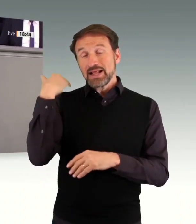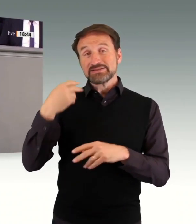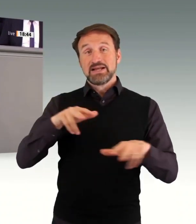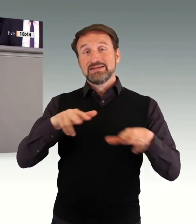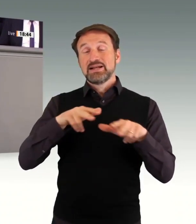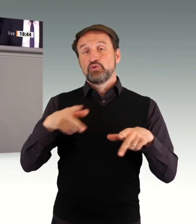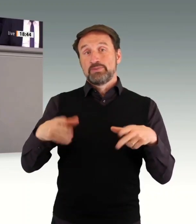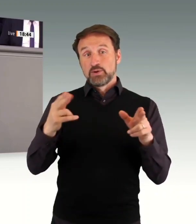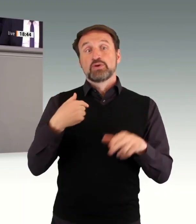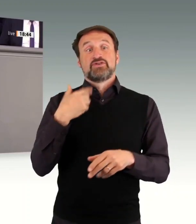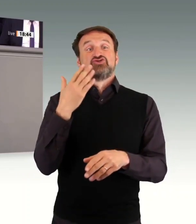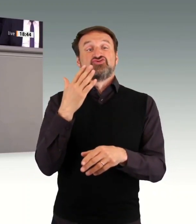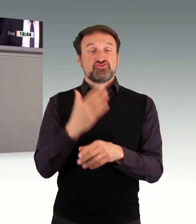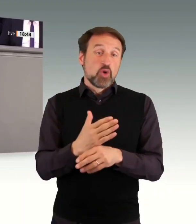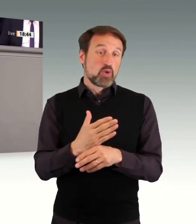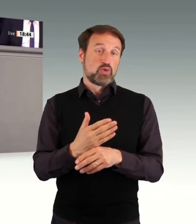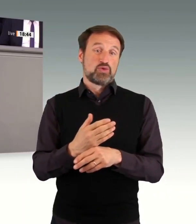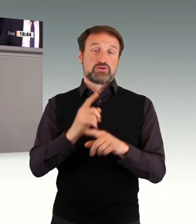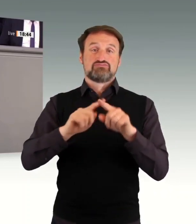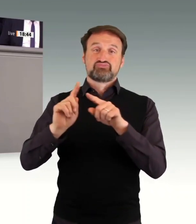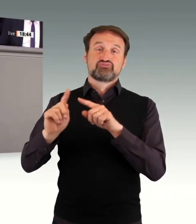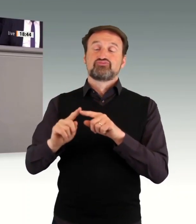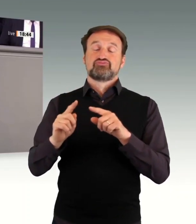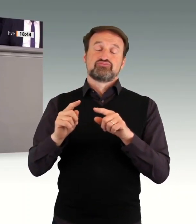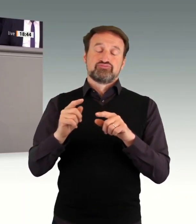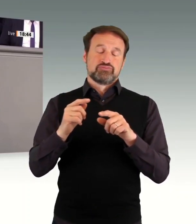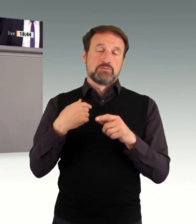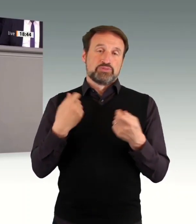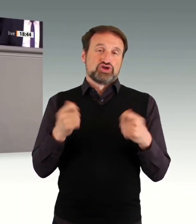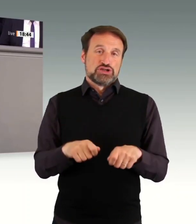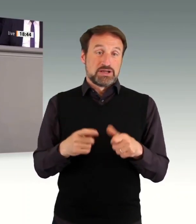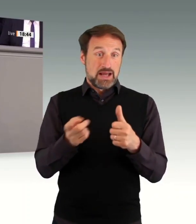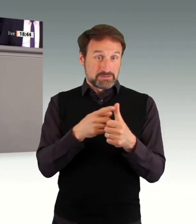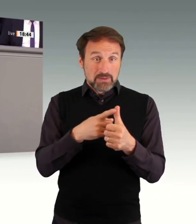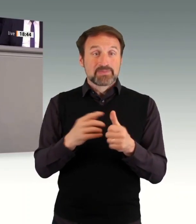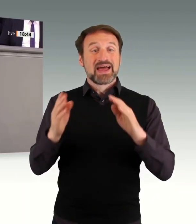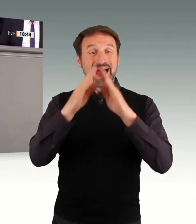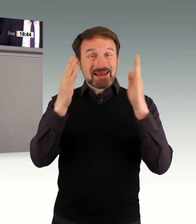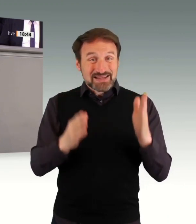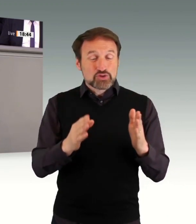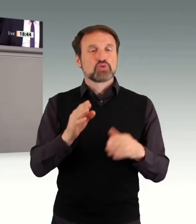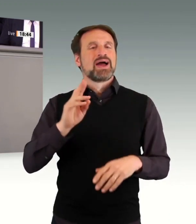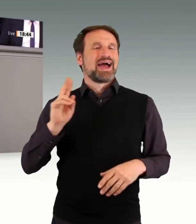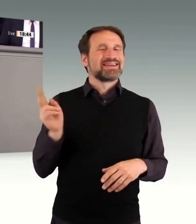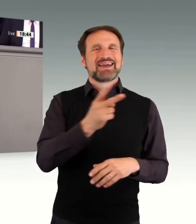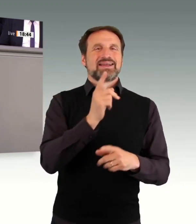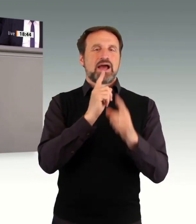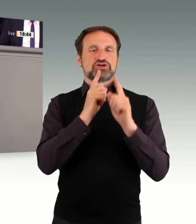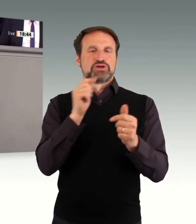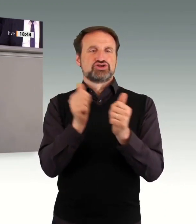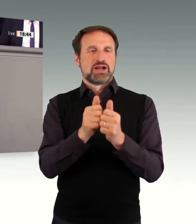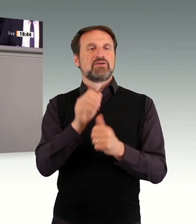einheitlicher Ansprechstellen für Arbeitgeber beschlossen. Ziel der trägerübergreifenden Lotsen ist es,